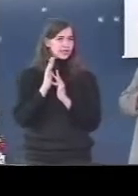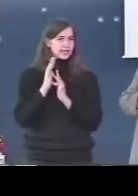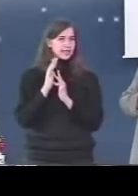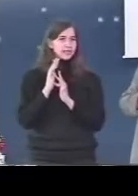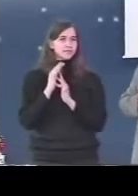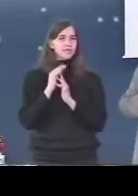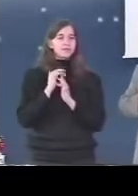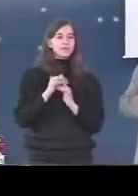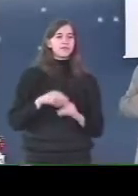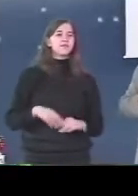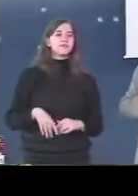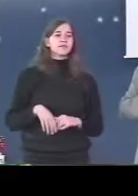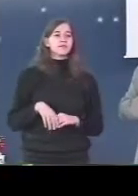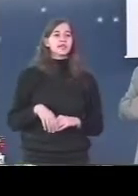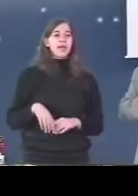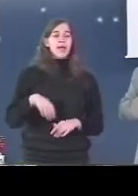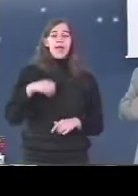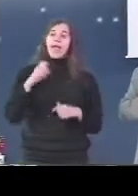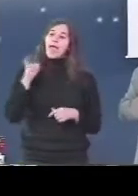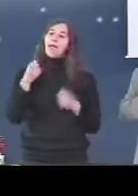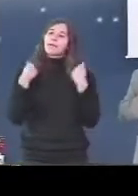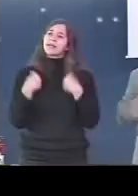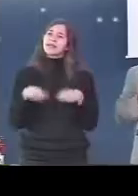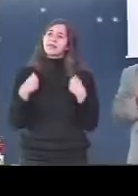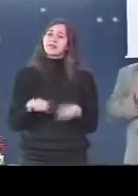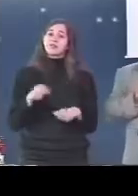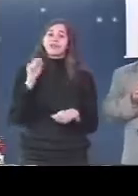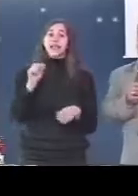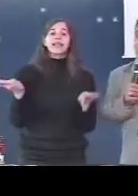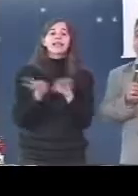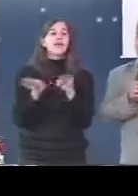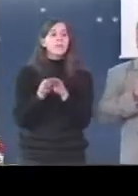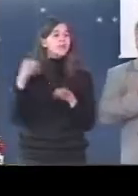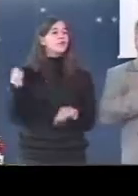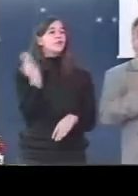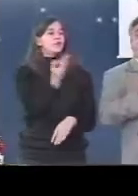aquele batalhão todo aquele exército vindo a cavalo e ele a pé e ele começava o Senhor